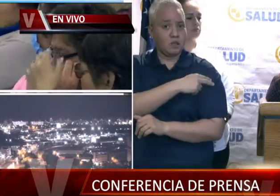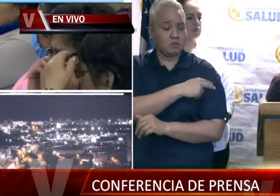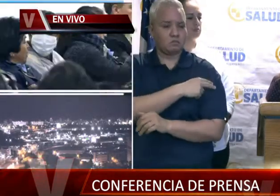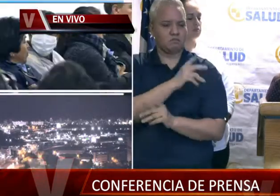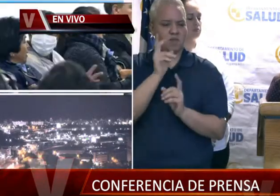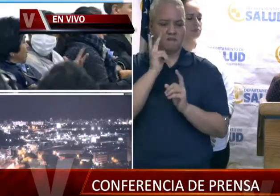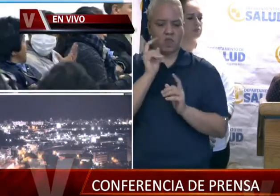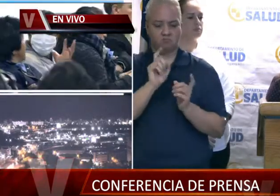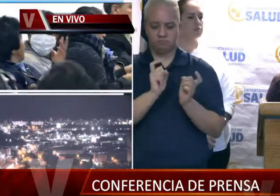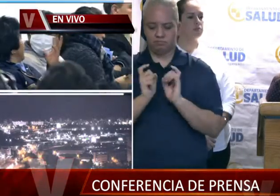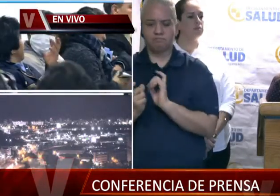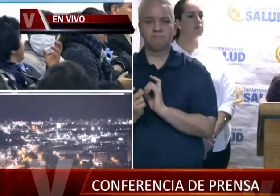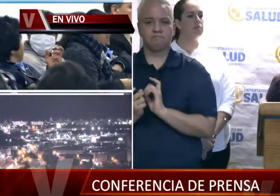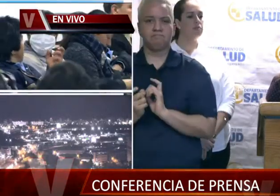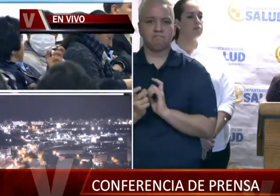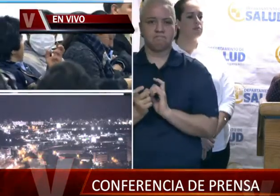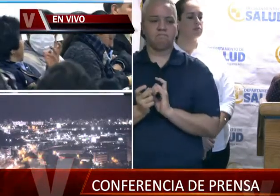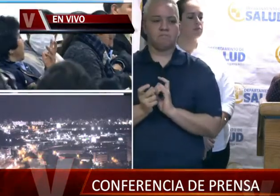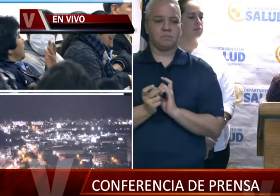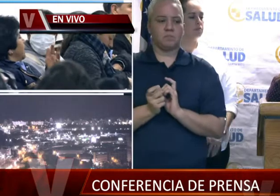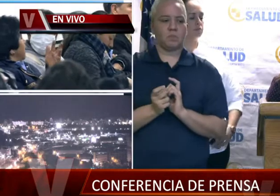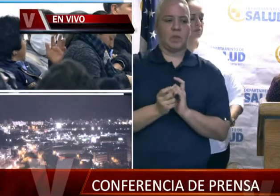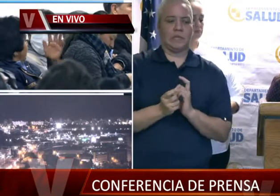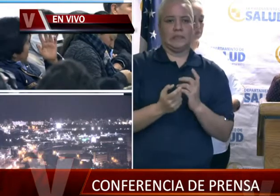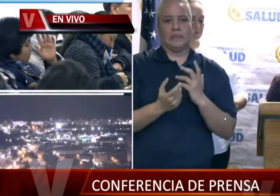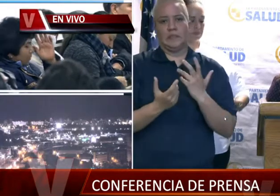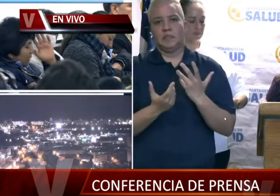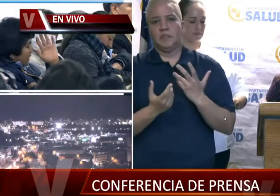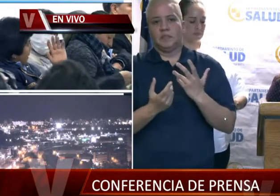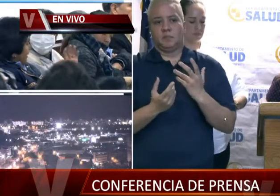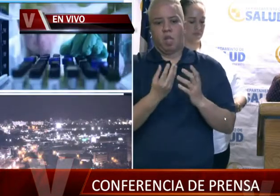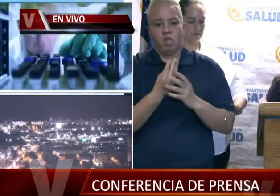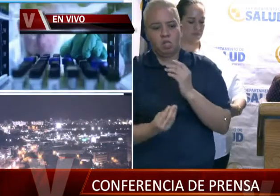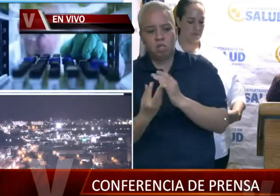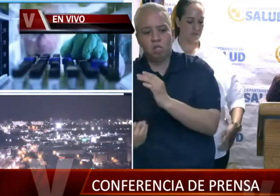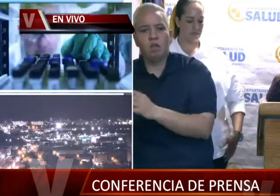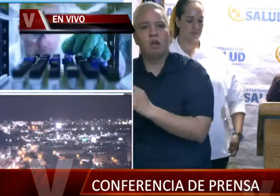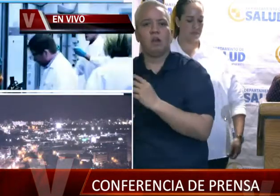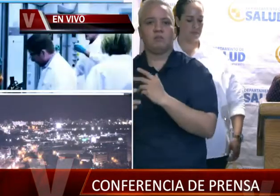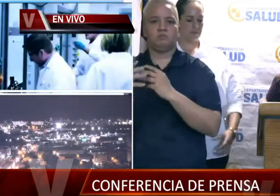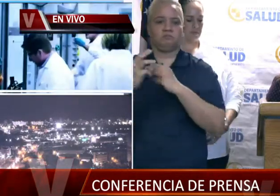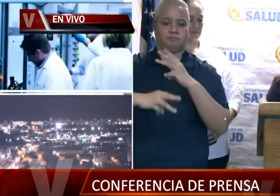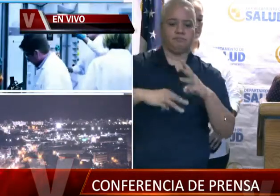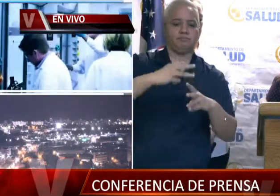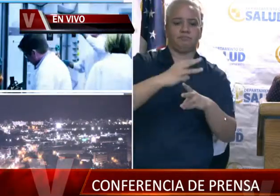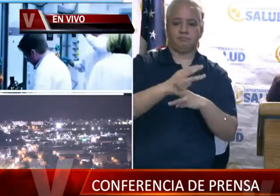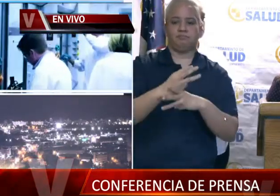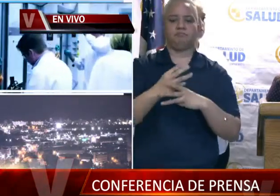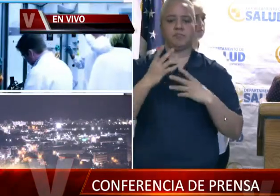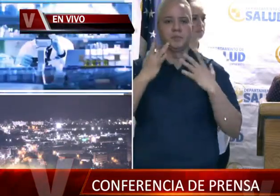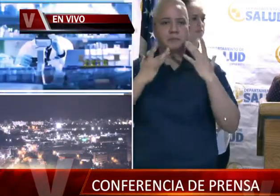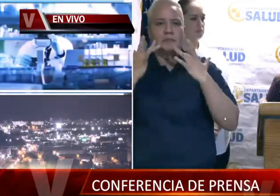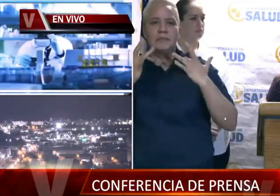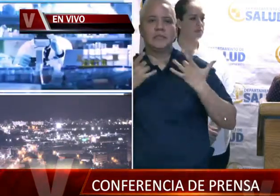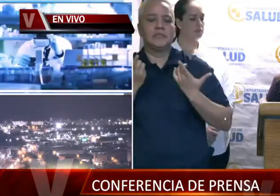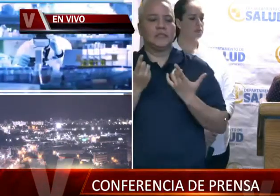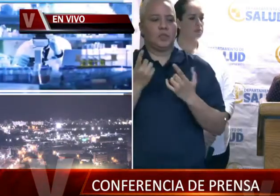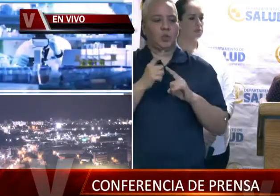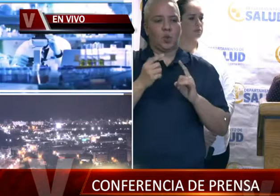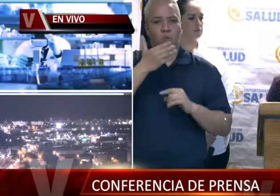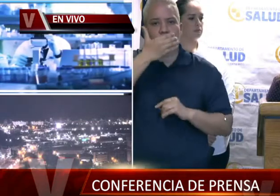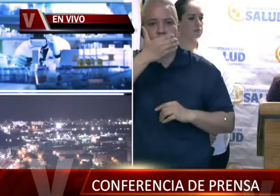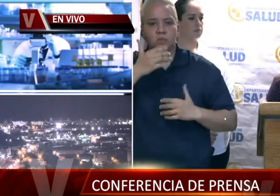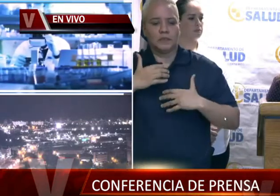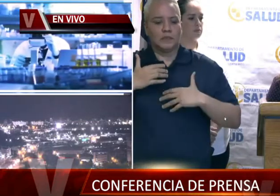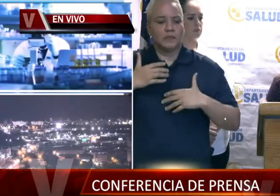bien sabiendo que la escasez a nivel global, pues obviamente no necesariamente los respiradores y las mascarillas van a estar disponibles, pero